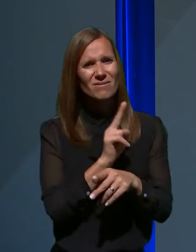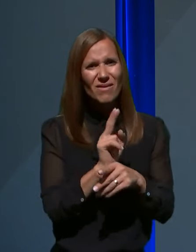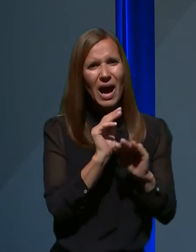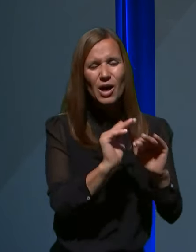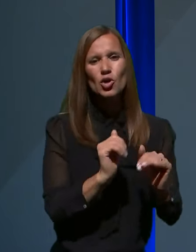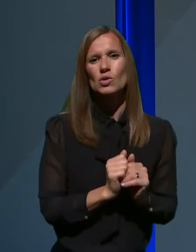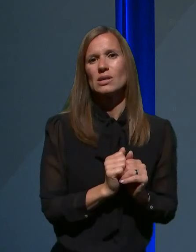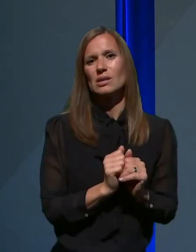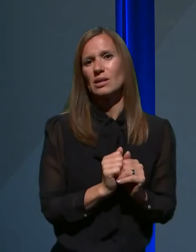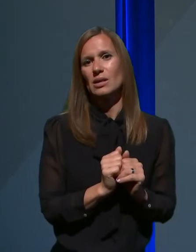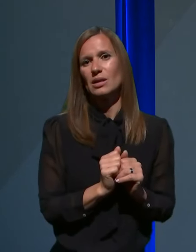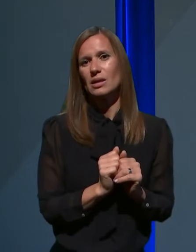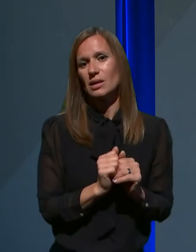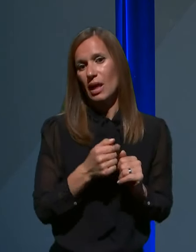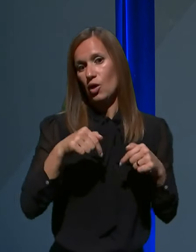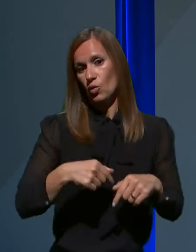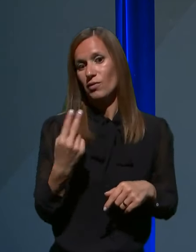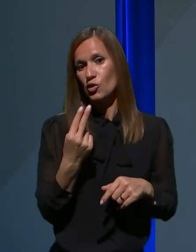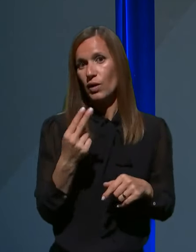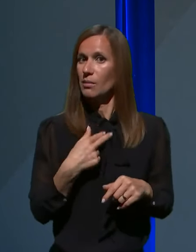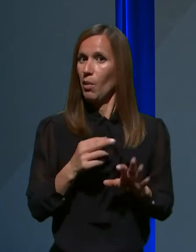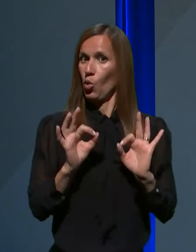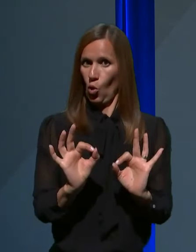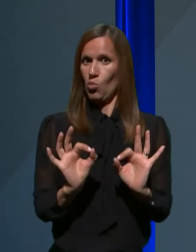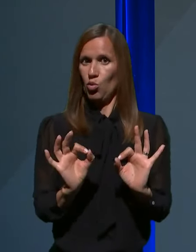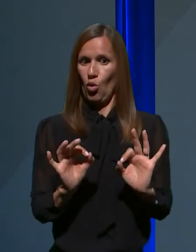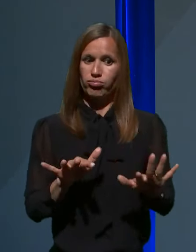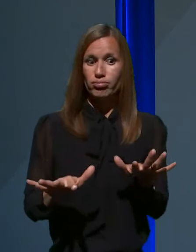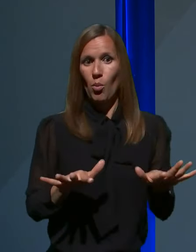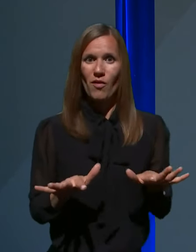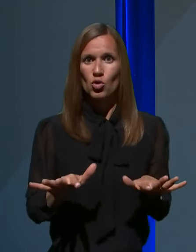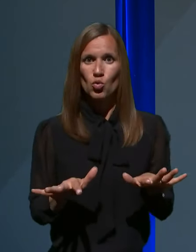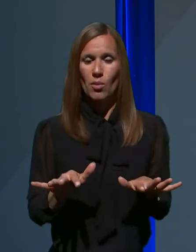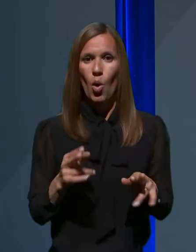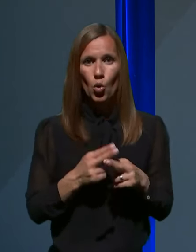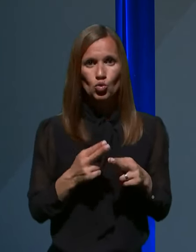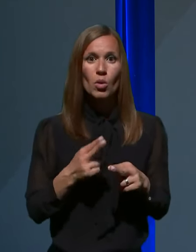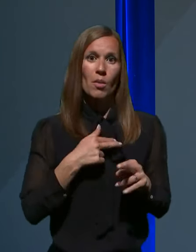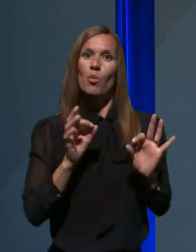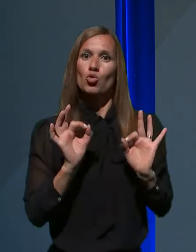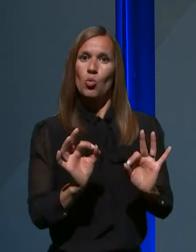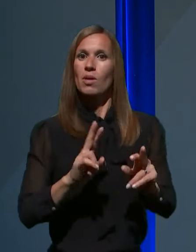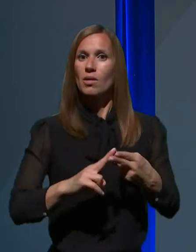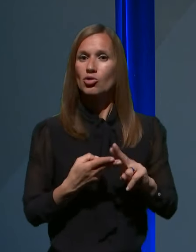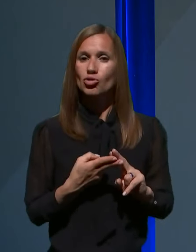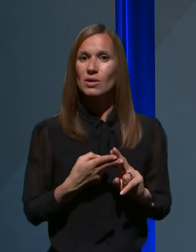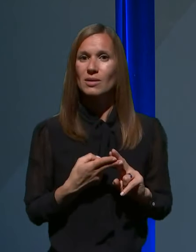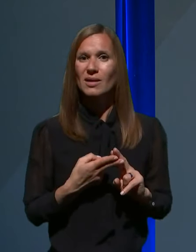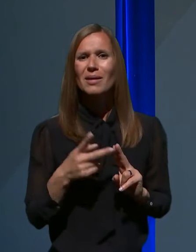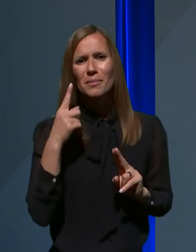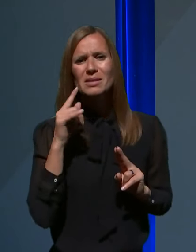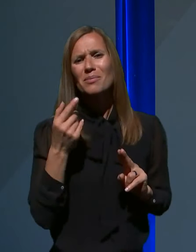veliki meri obvladujemo to, v kužbo. Jaz mislim, da dokaj dober način, mislim, da je